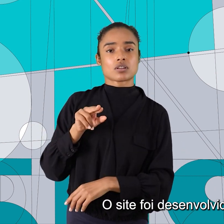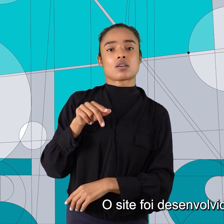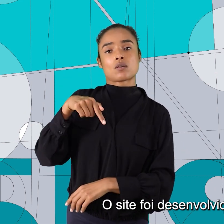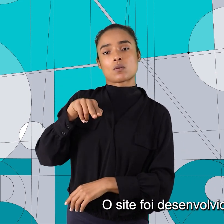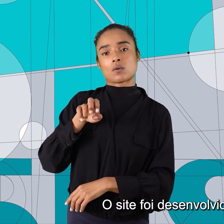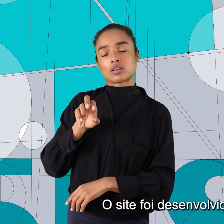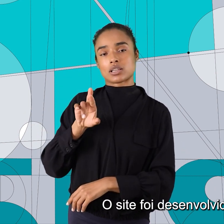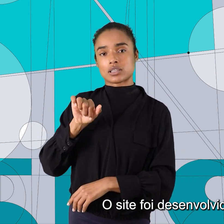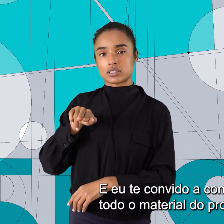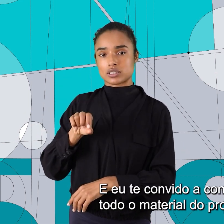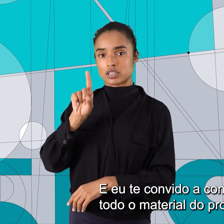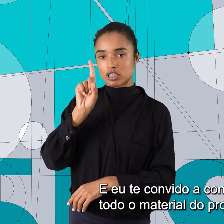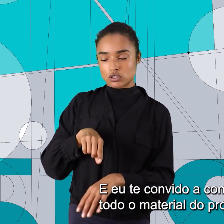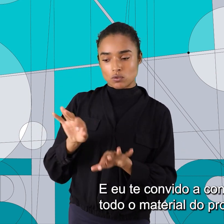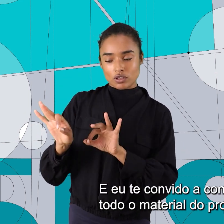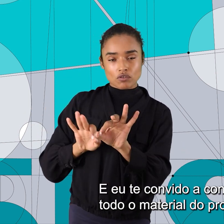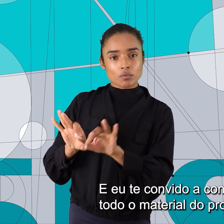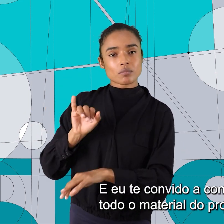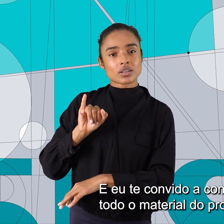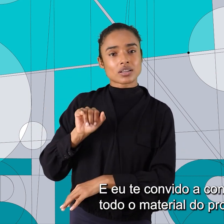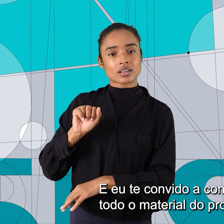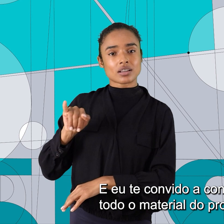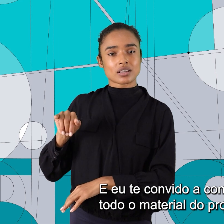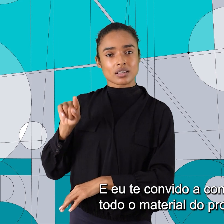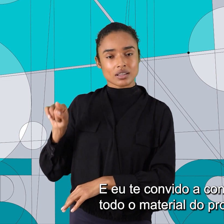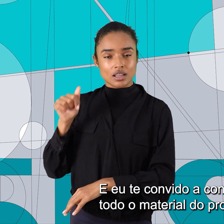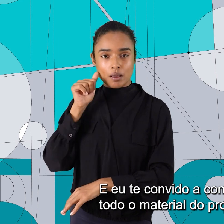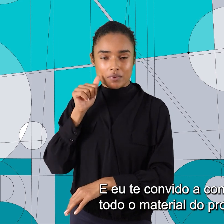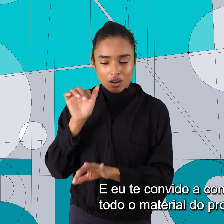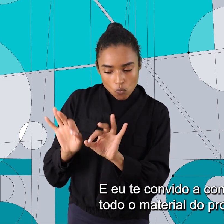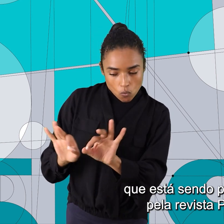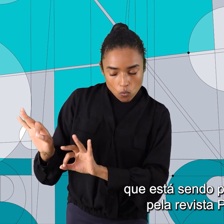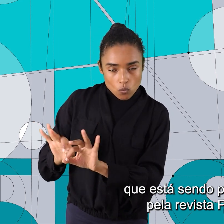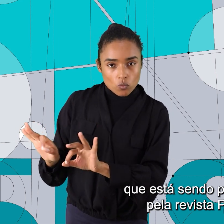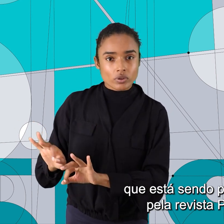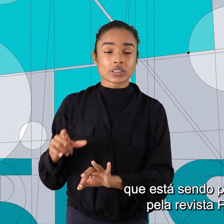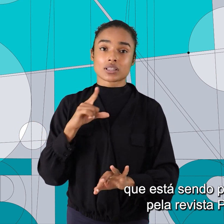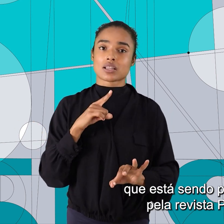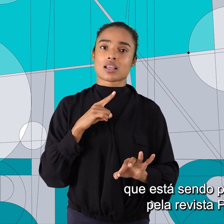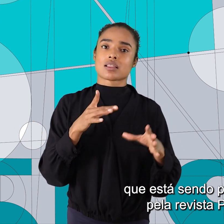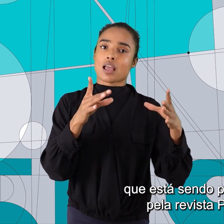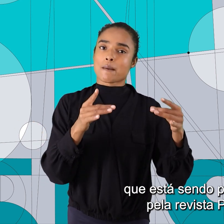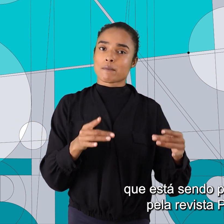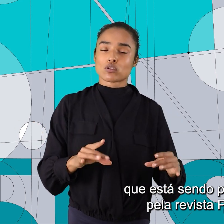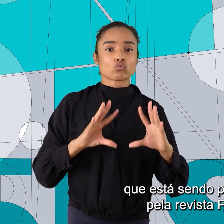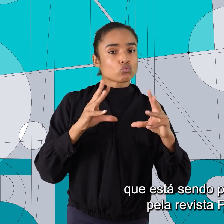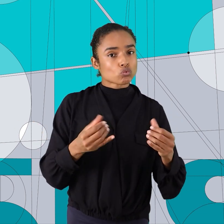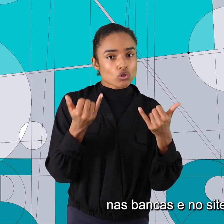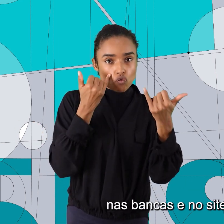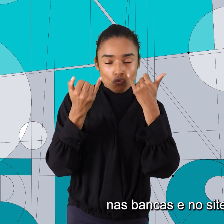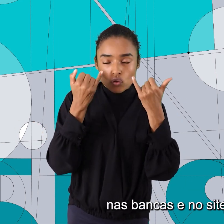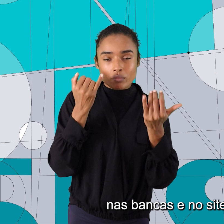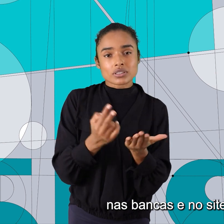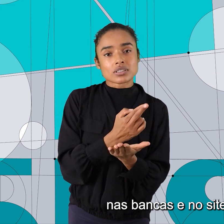desenvolvido pela AI. E eu te convido a conferir também todo o material do Projeto Querino que está sendo publicado pela revista Piauí